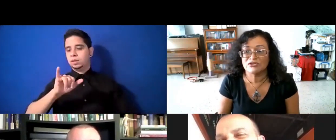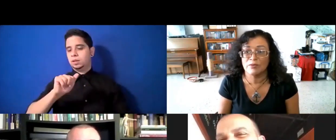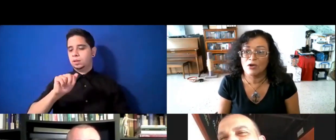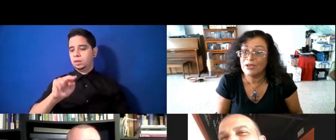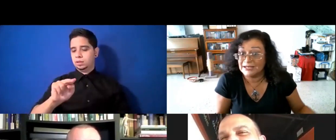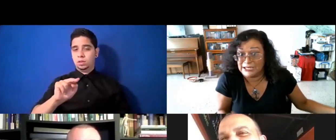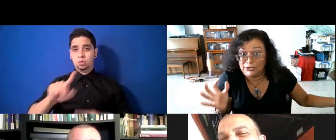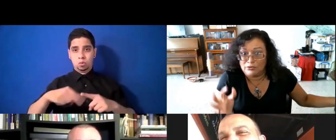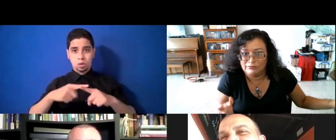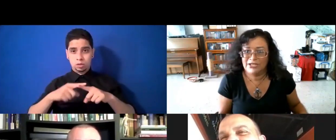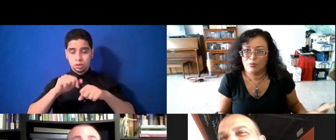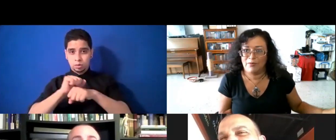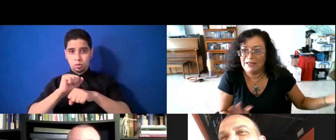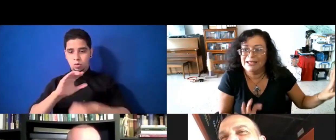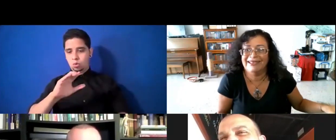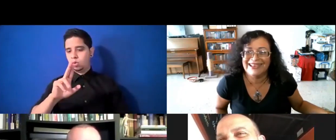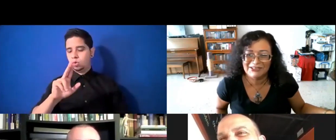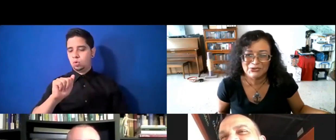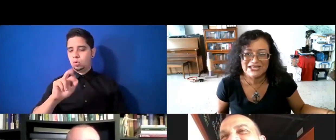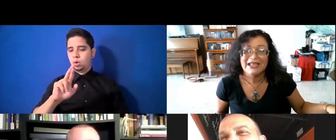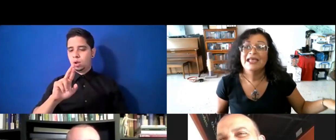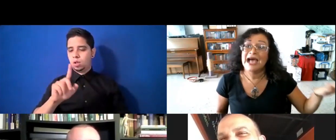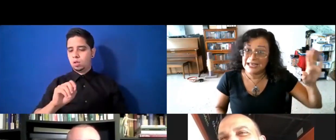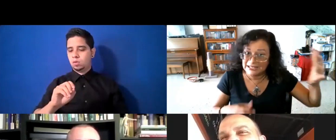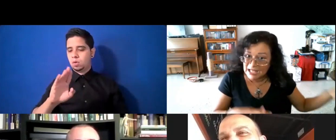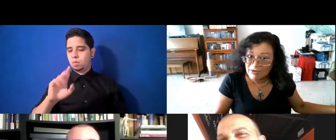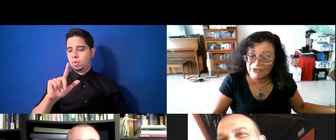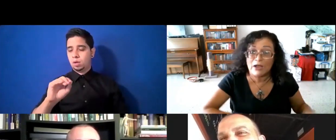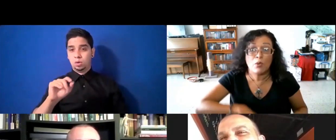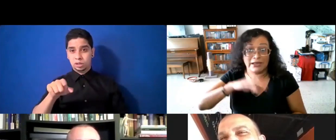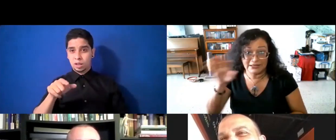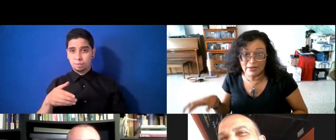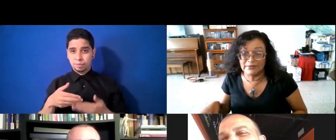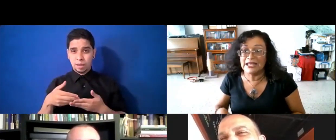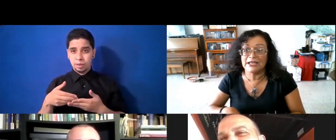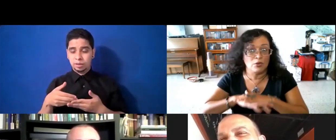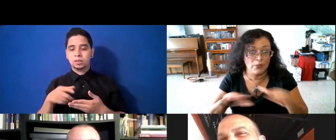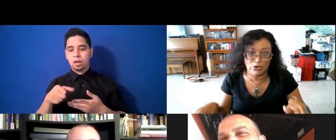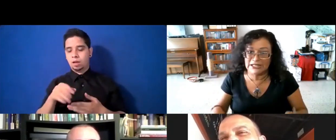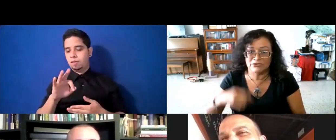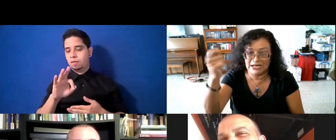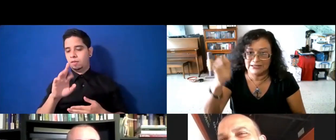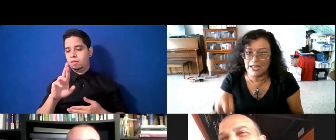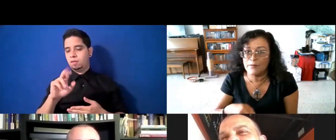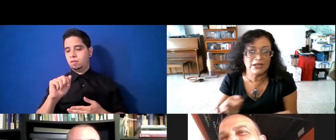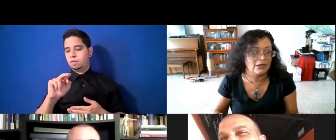cuarzo blanco, era chiquito, era un bebé, y entonces, ahí estaba Franco, ahí estaba Amnery, no importa, o el tiempo ahí,